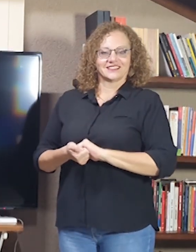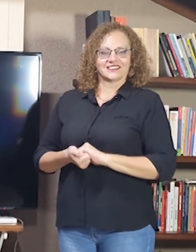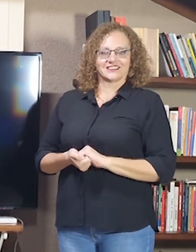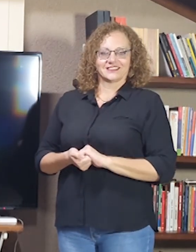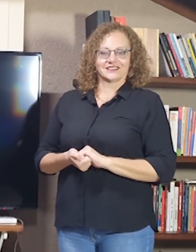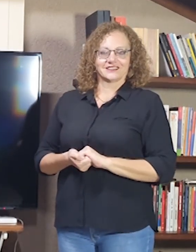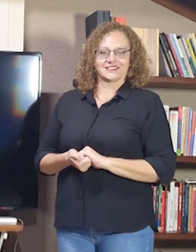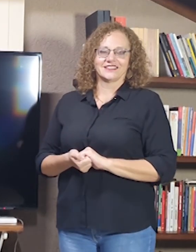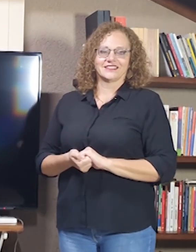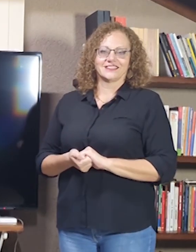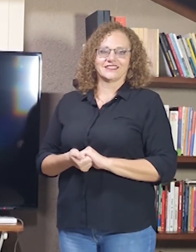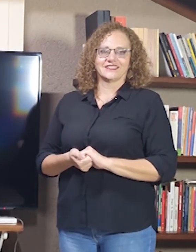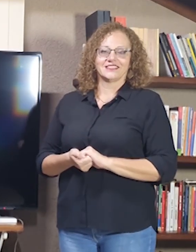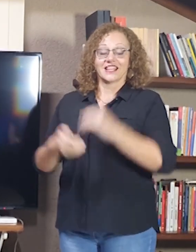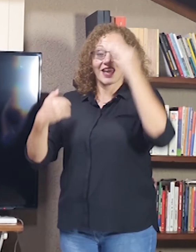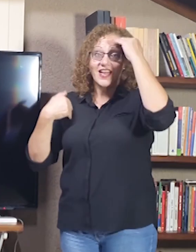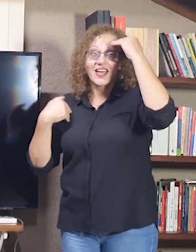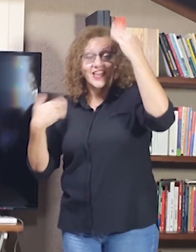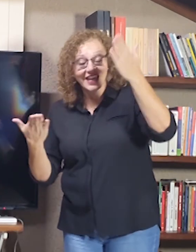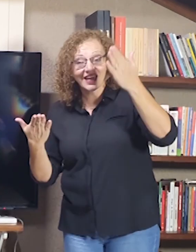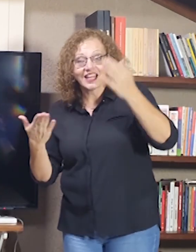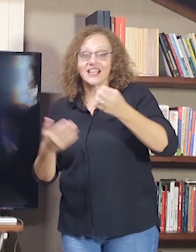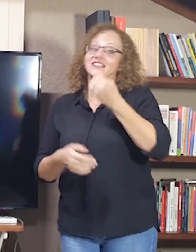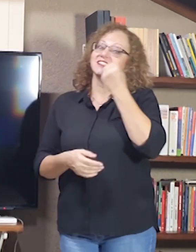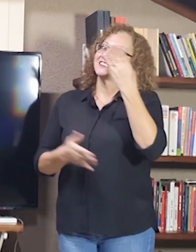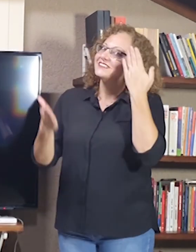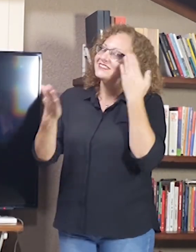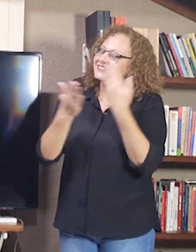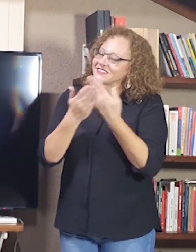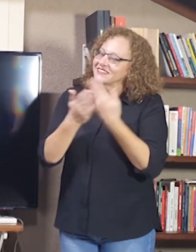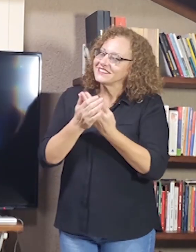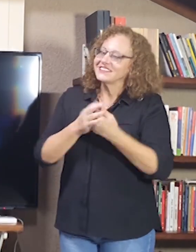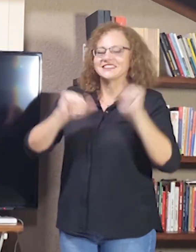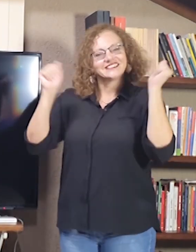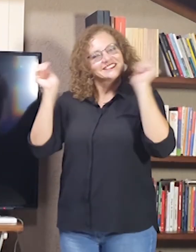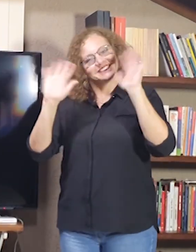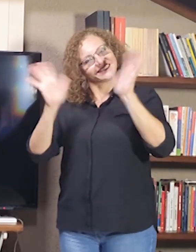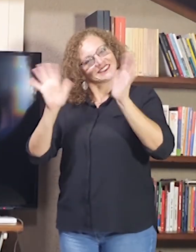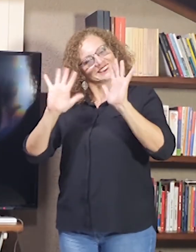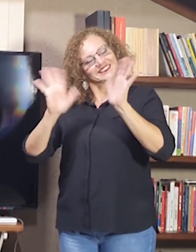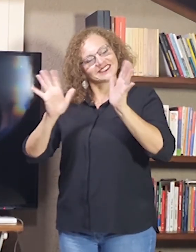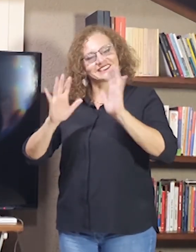Então, agradeço a vocês a participação na nossa aula. Tchau, tchau. Tchau, tchau.